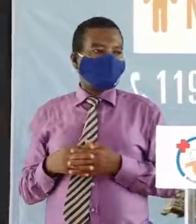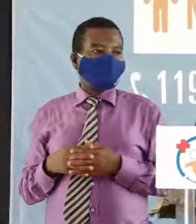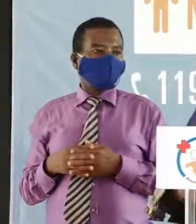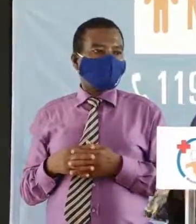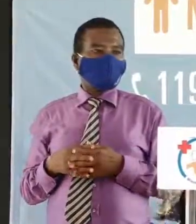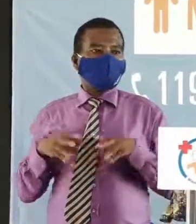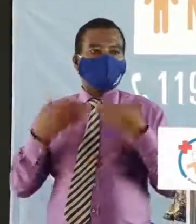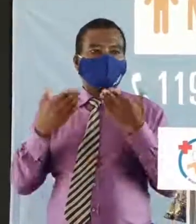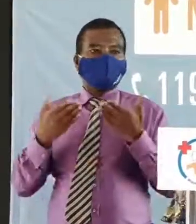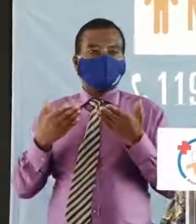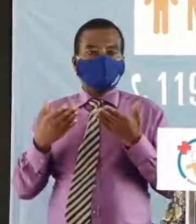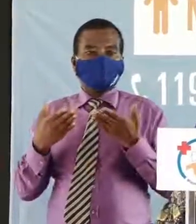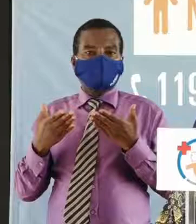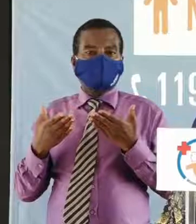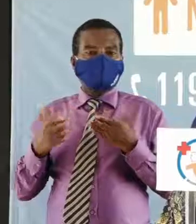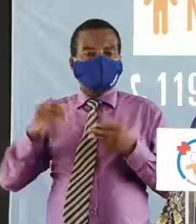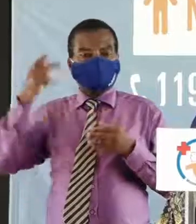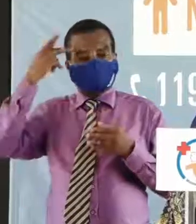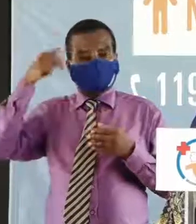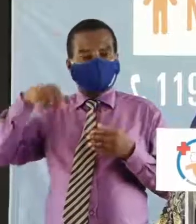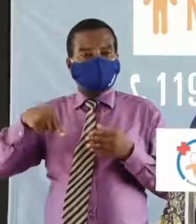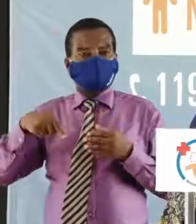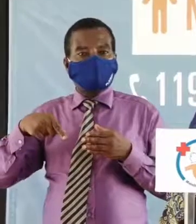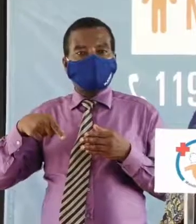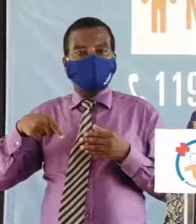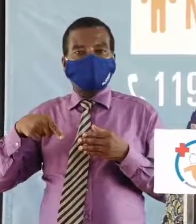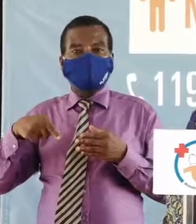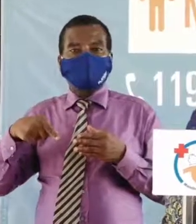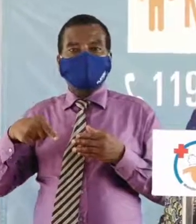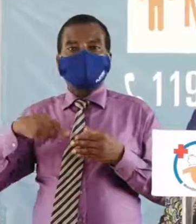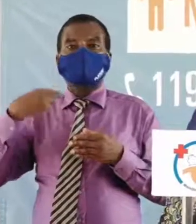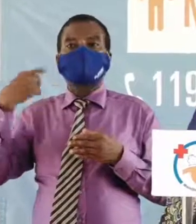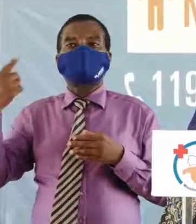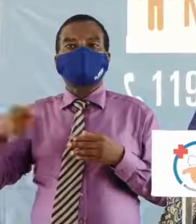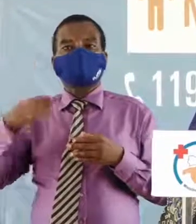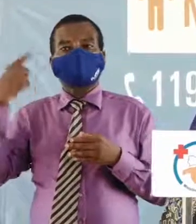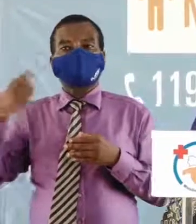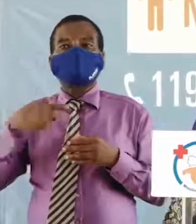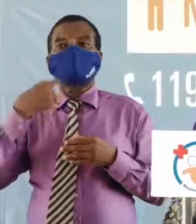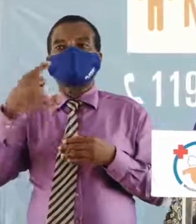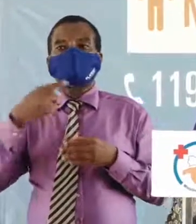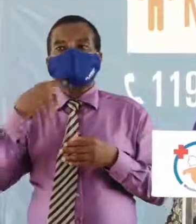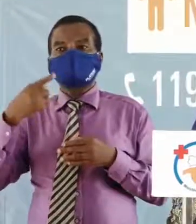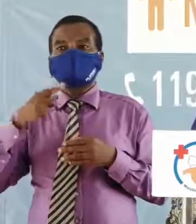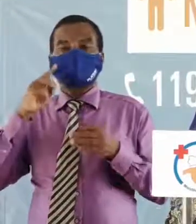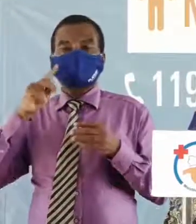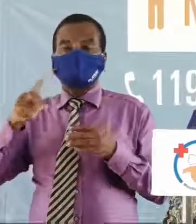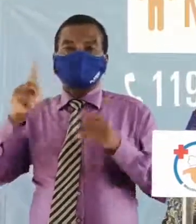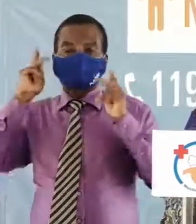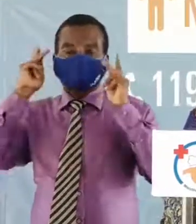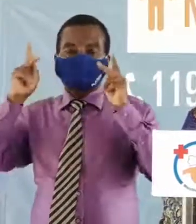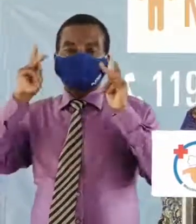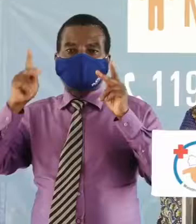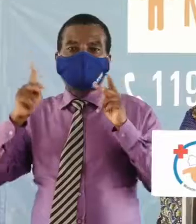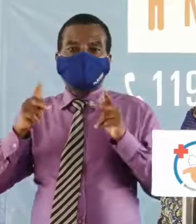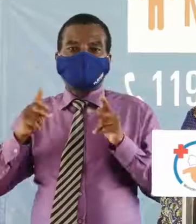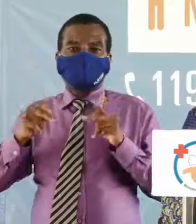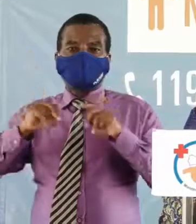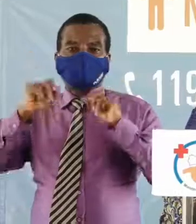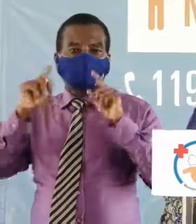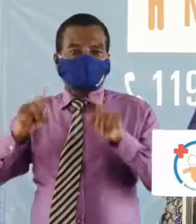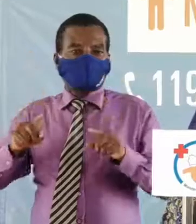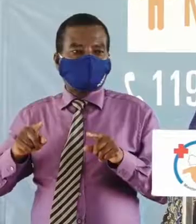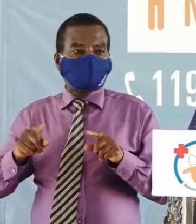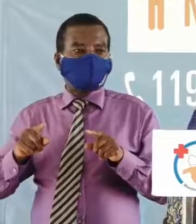merci monsieur Sanogo je pense que la répétition étant pédagogique la question n'est pas anodine si